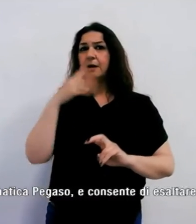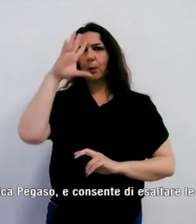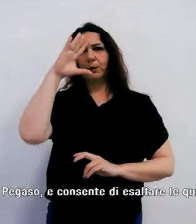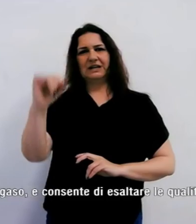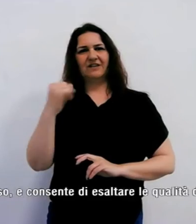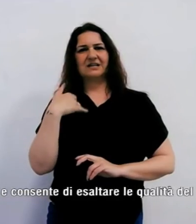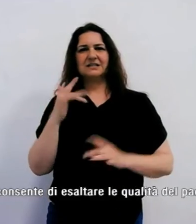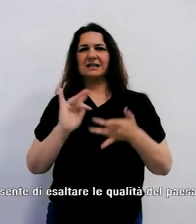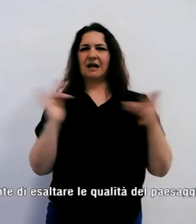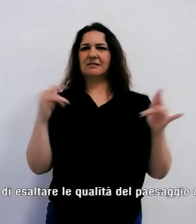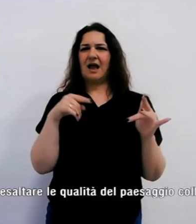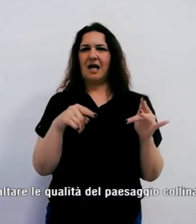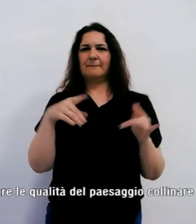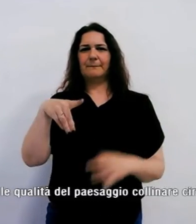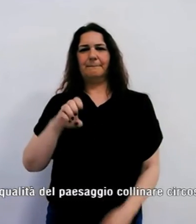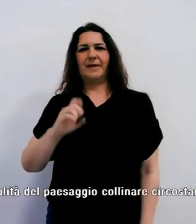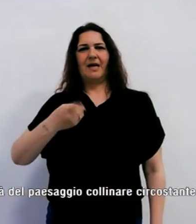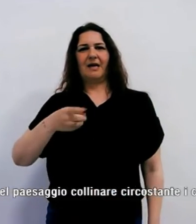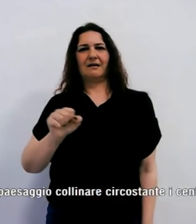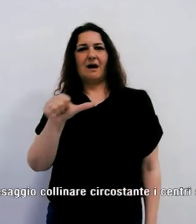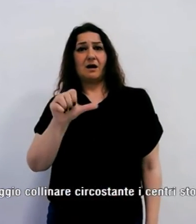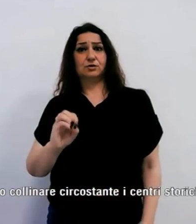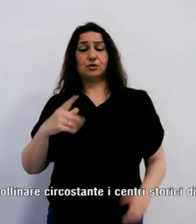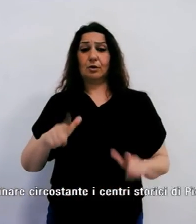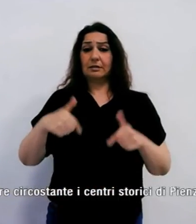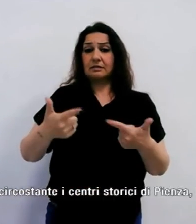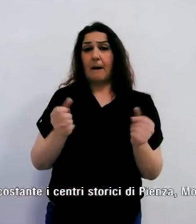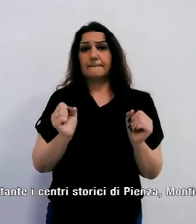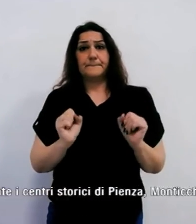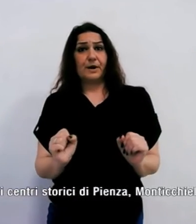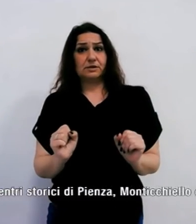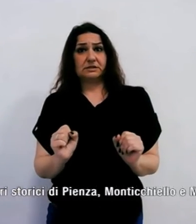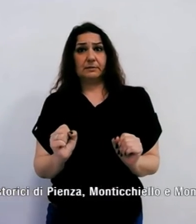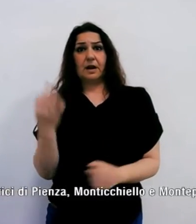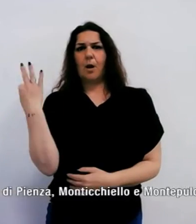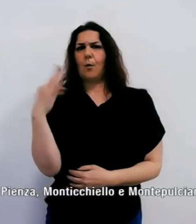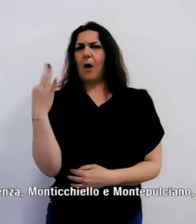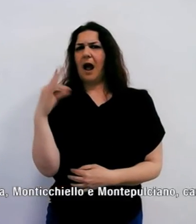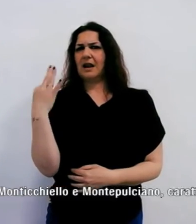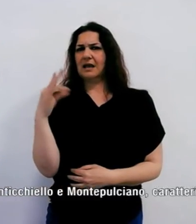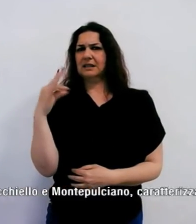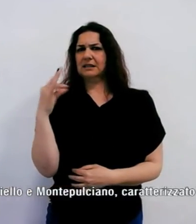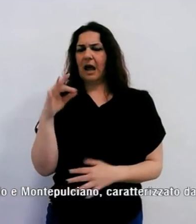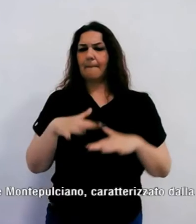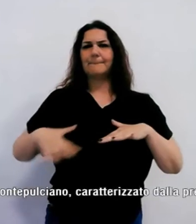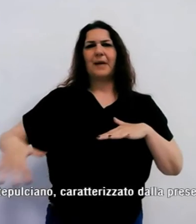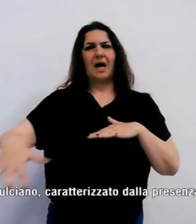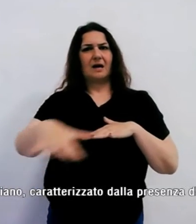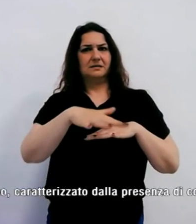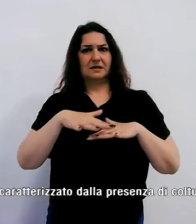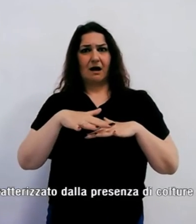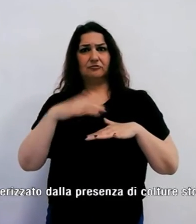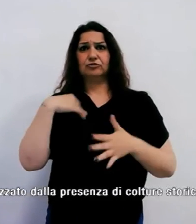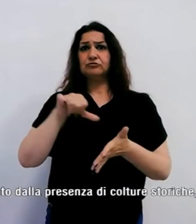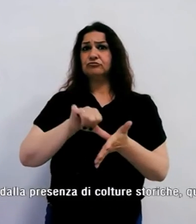Pegaso e consente di esaltare le qualità del paesaggio in centri storici come Pienza,